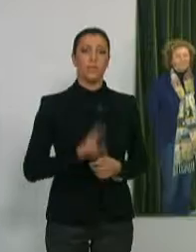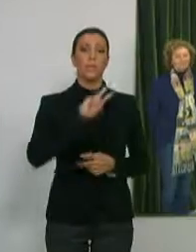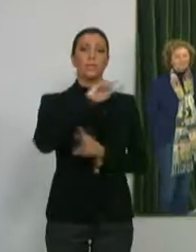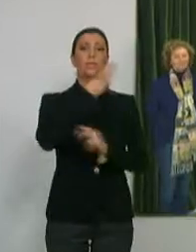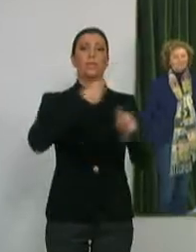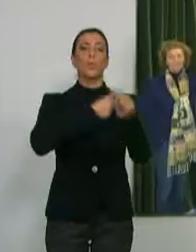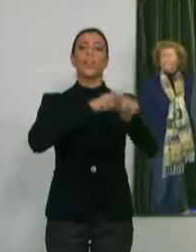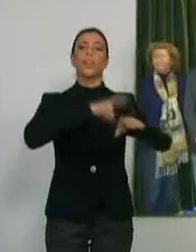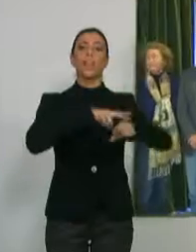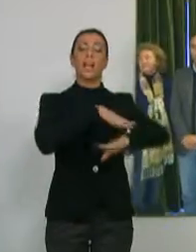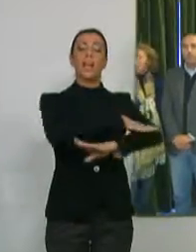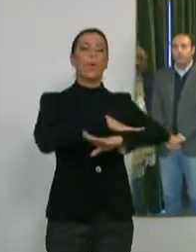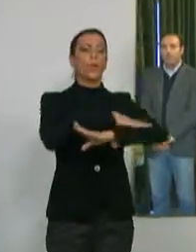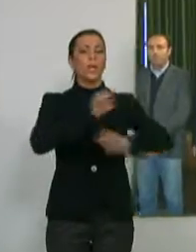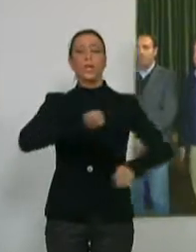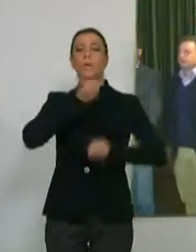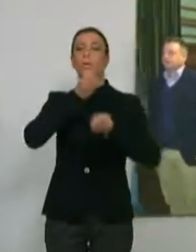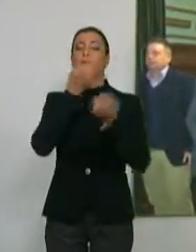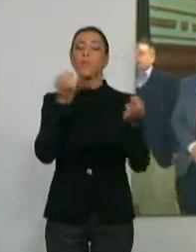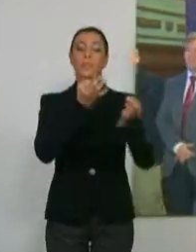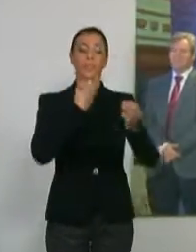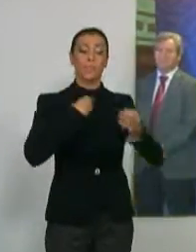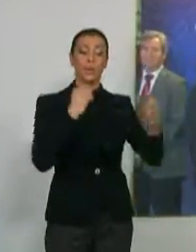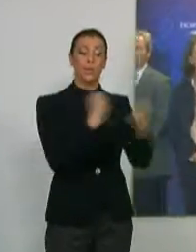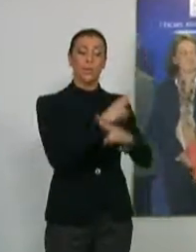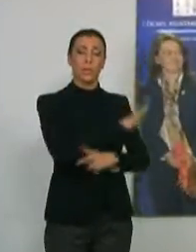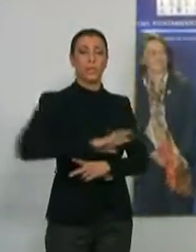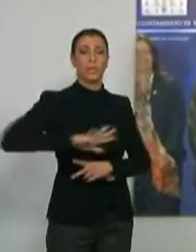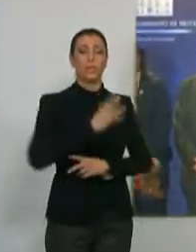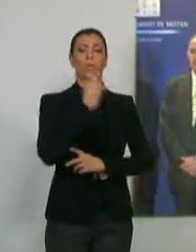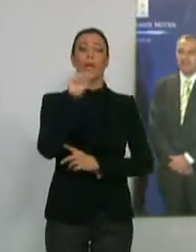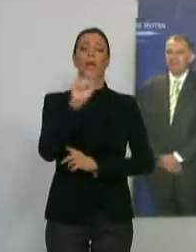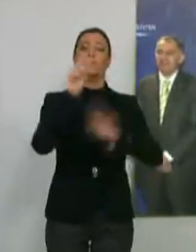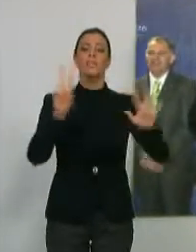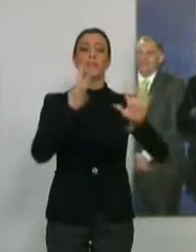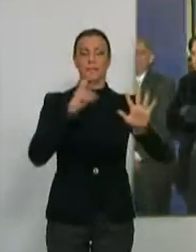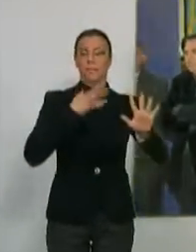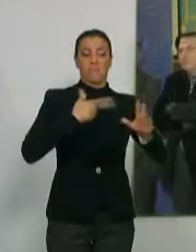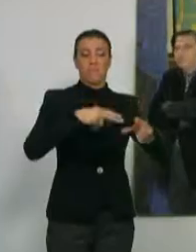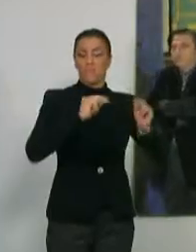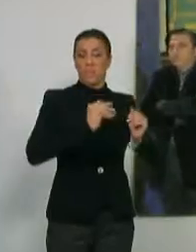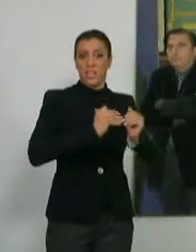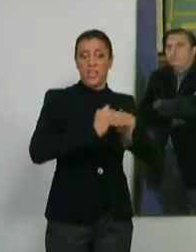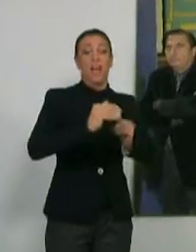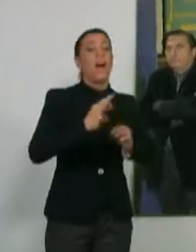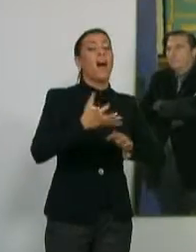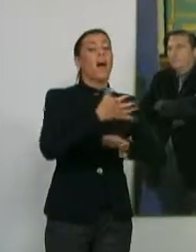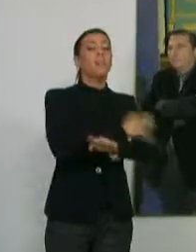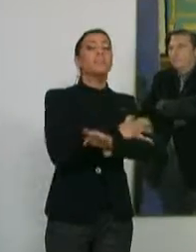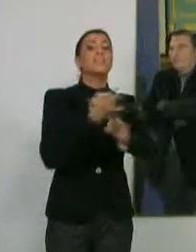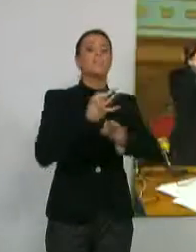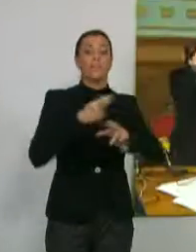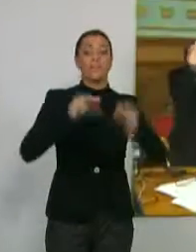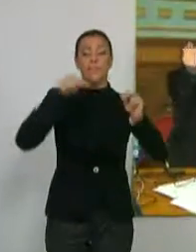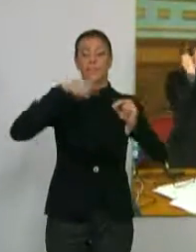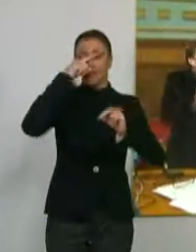El subdelegado del Gobierno ha declarado que la autovía del Mediterráneo A7 estará terminada en todos los tramos antes de